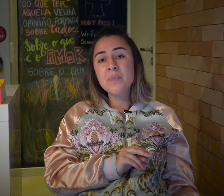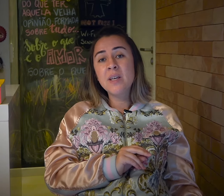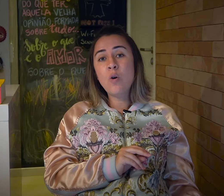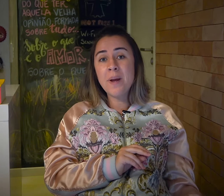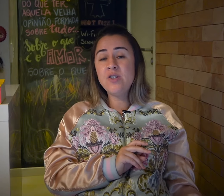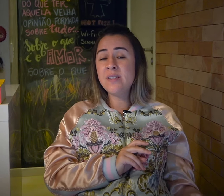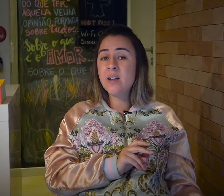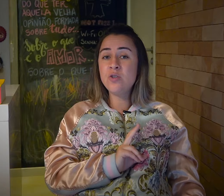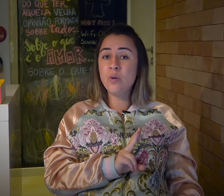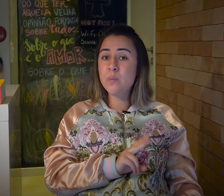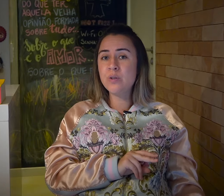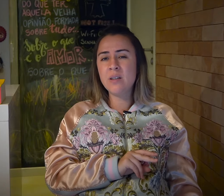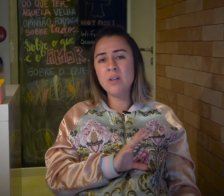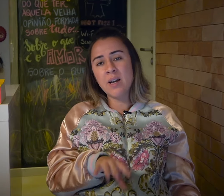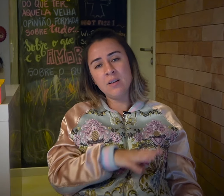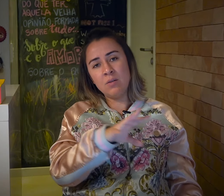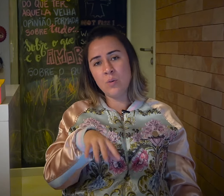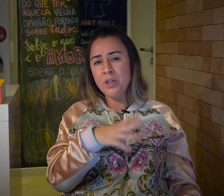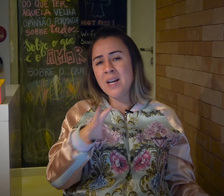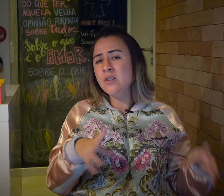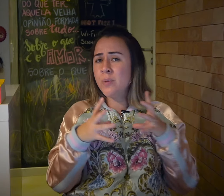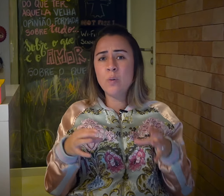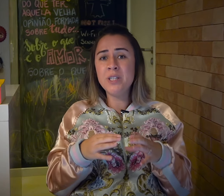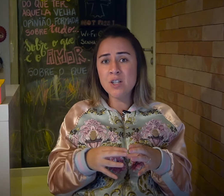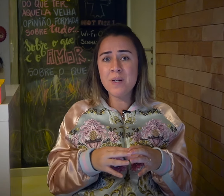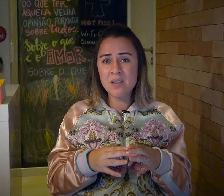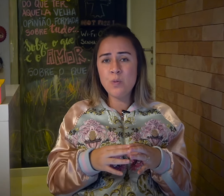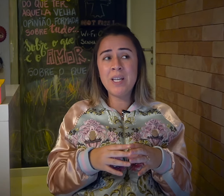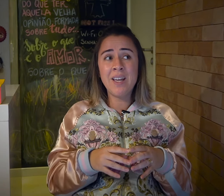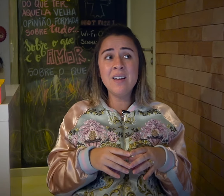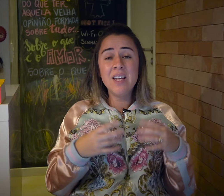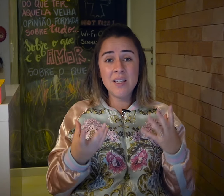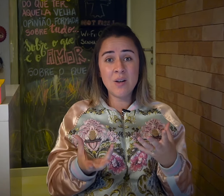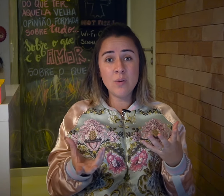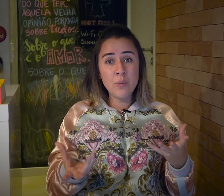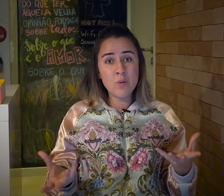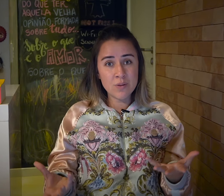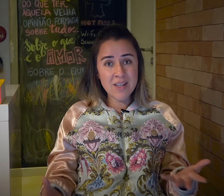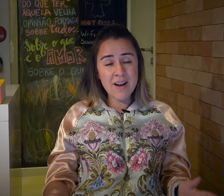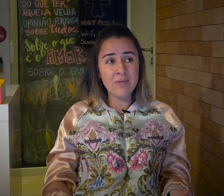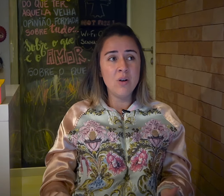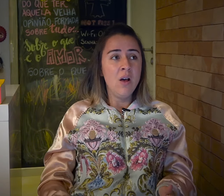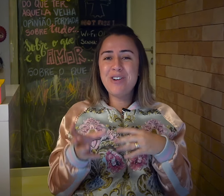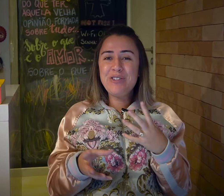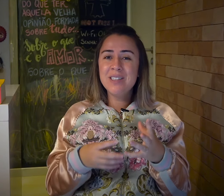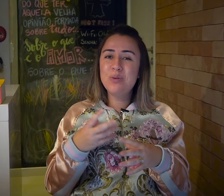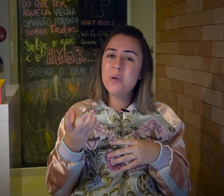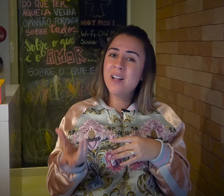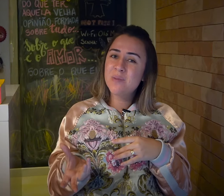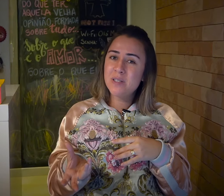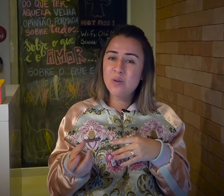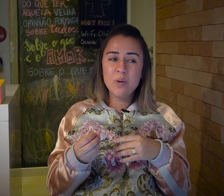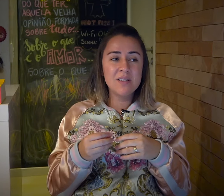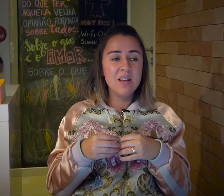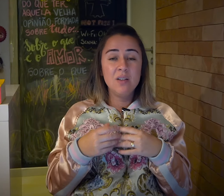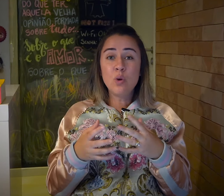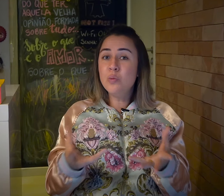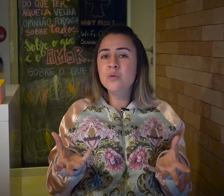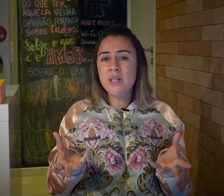que acomete cerca de 2% daquela comunidade, é uma comunidade bastante pequena, então é um número considerável. E ele vai falando como aquelas pessoas... Todo mundo tem